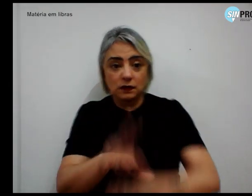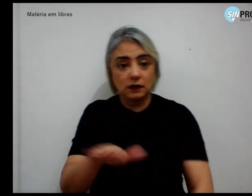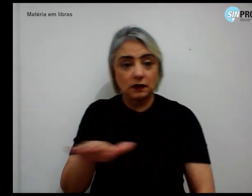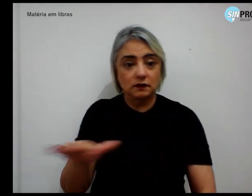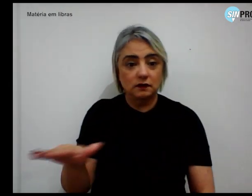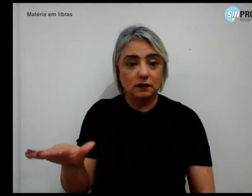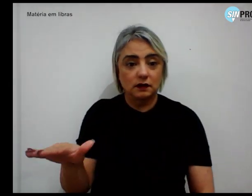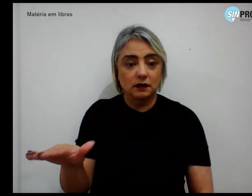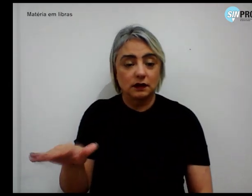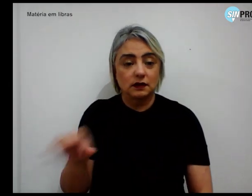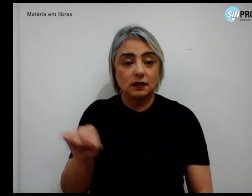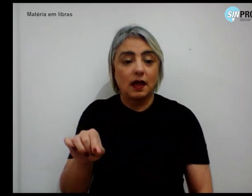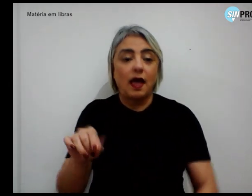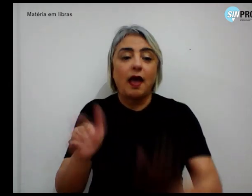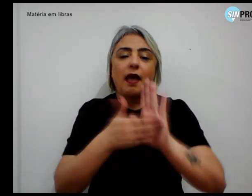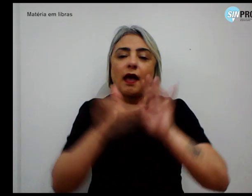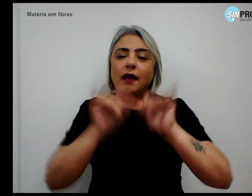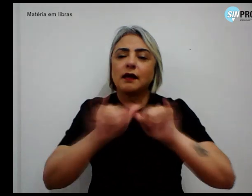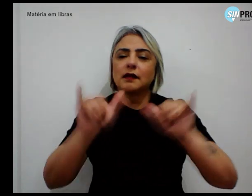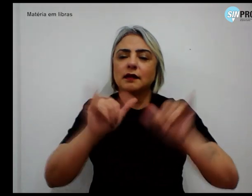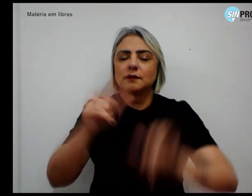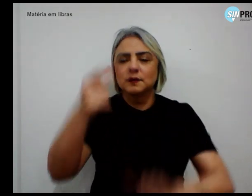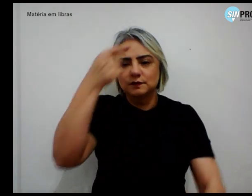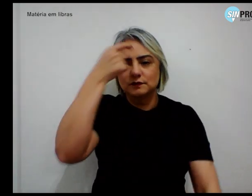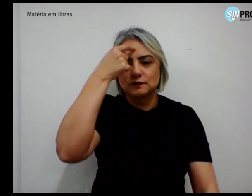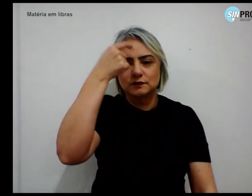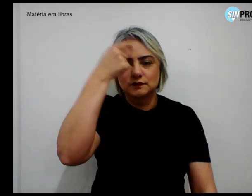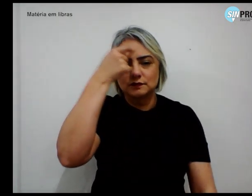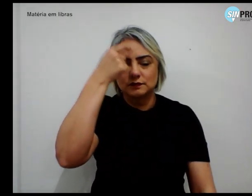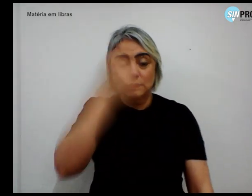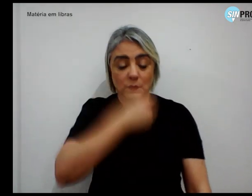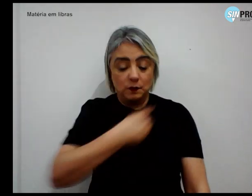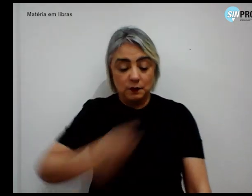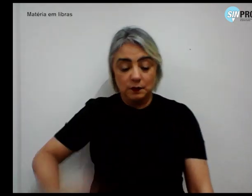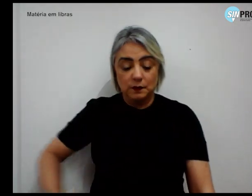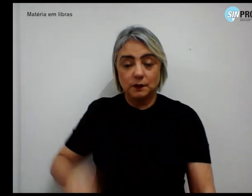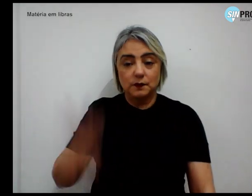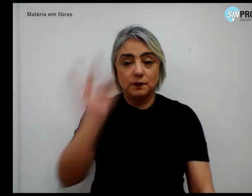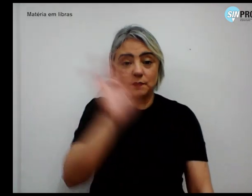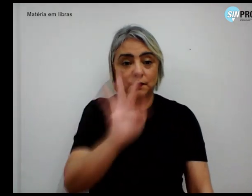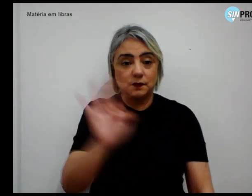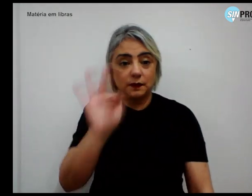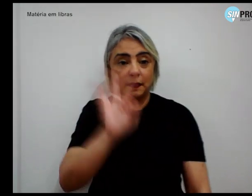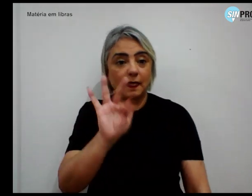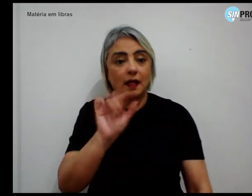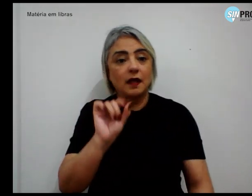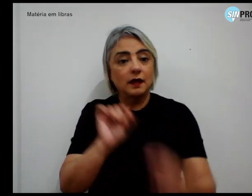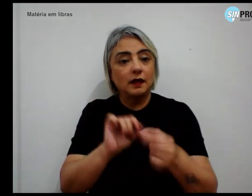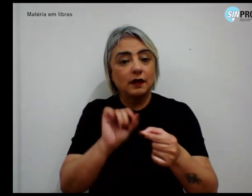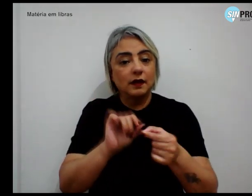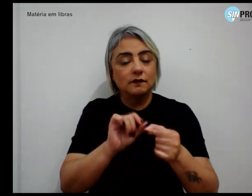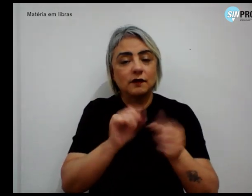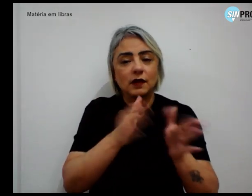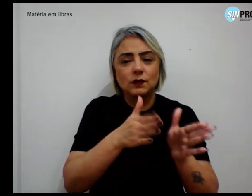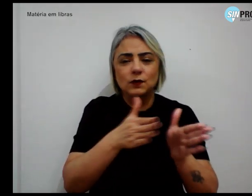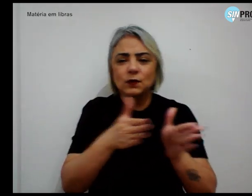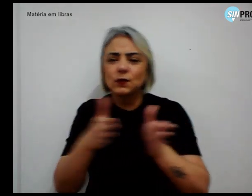A campanha de conscientização do governo federal foi realizada durante todo o mês de maio,